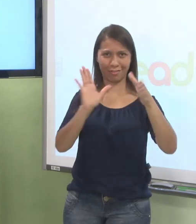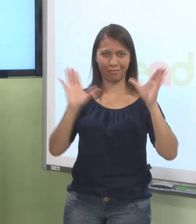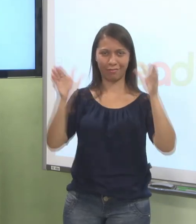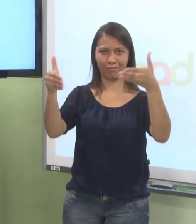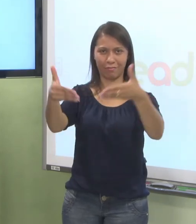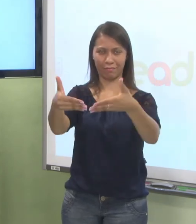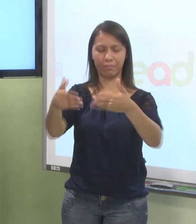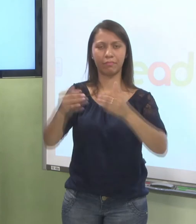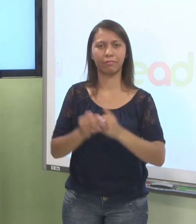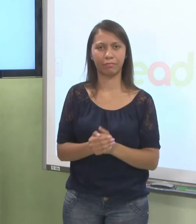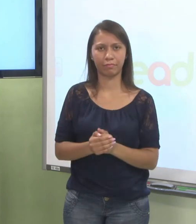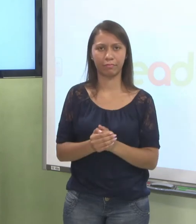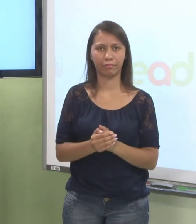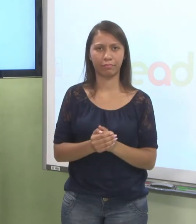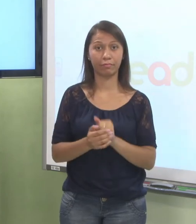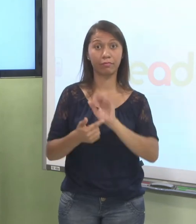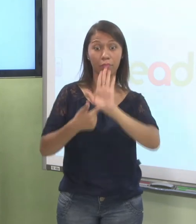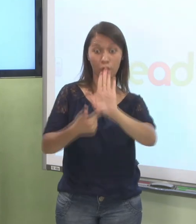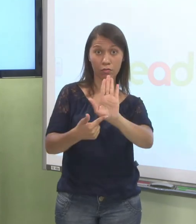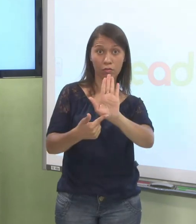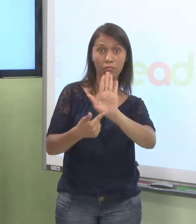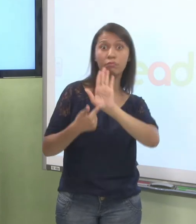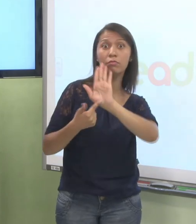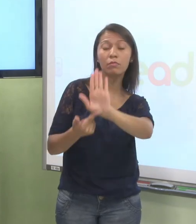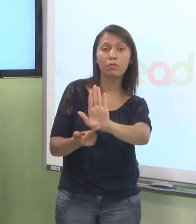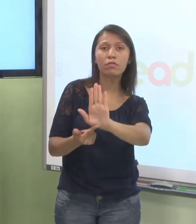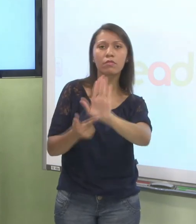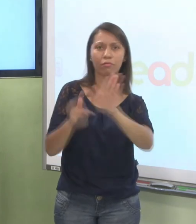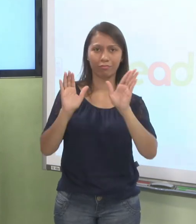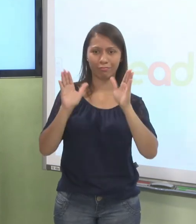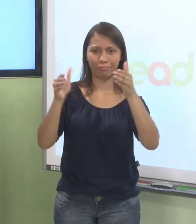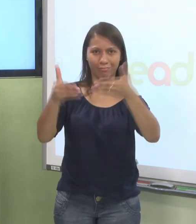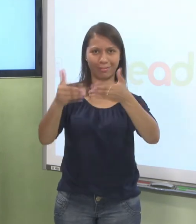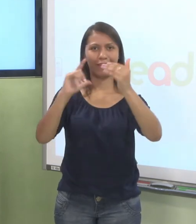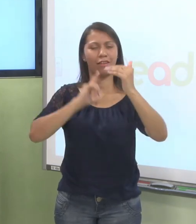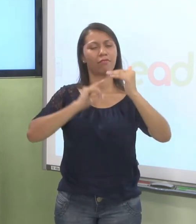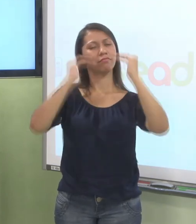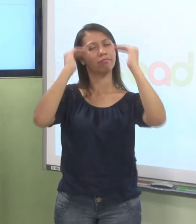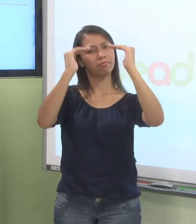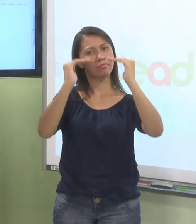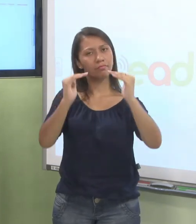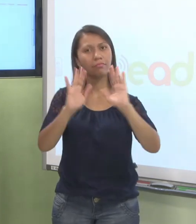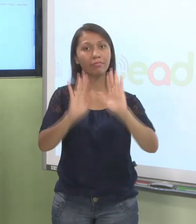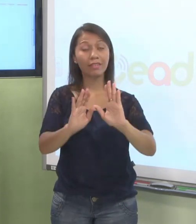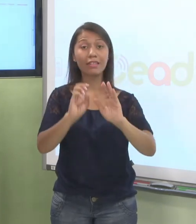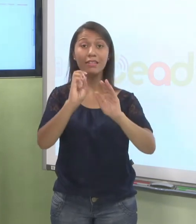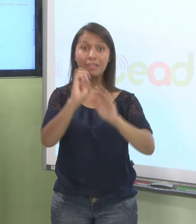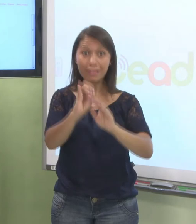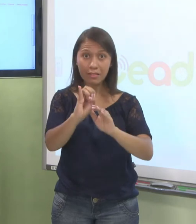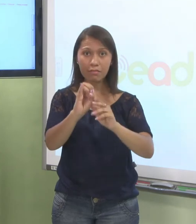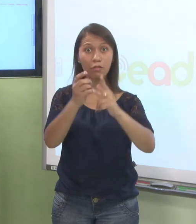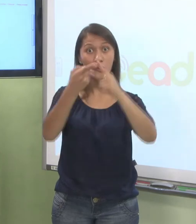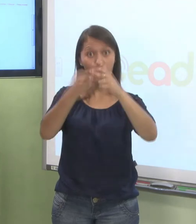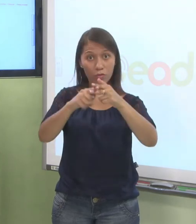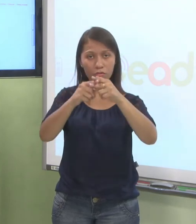Olha lá, mostrou uma mensagem aqui para a gente. A sua mensagem foi publicada. Você pode modificar o texto apenas nos próximos 30 minutos.